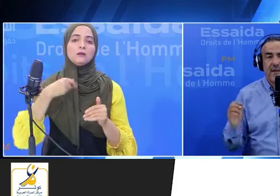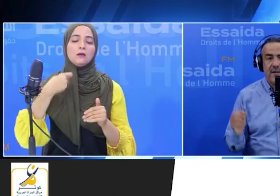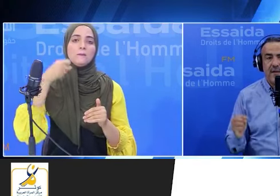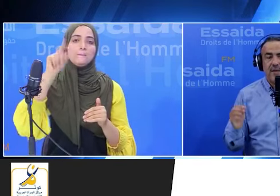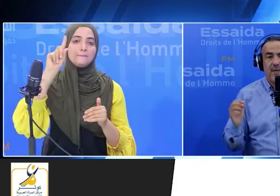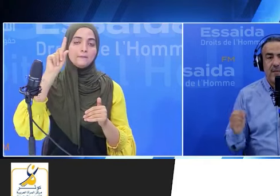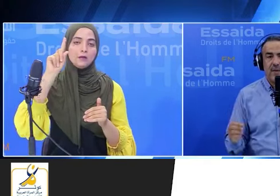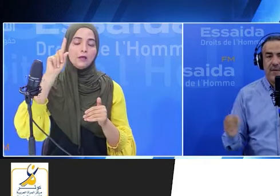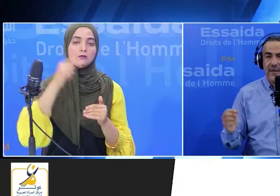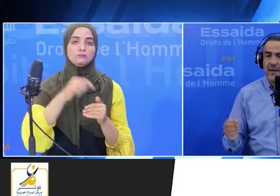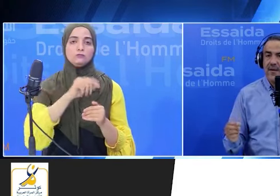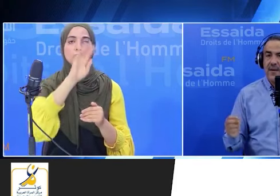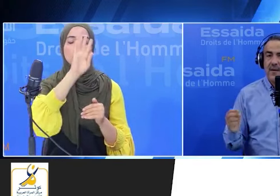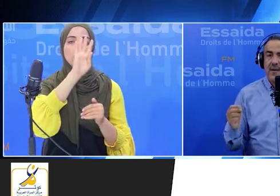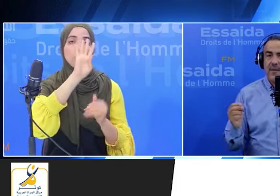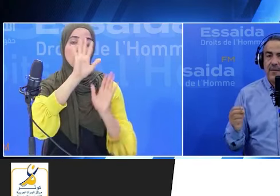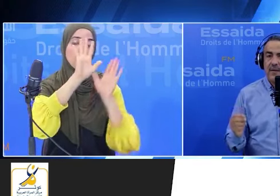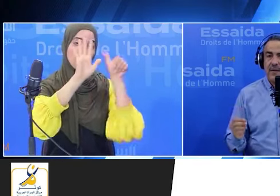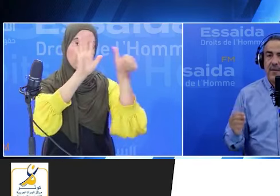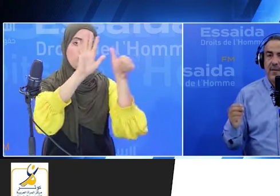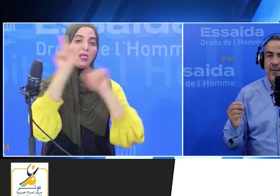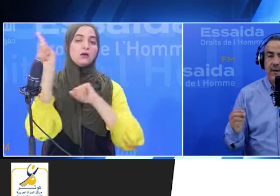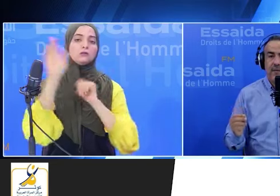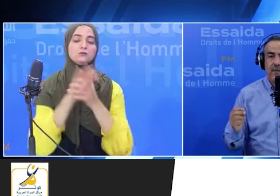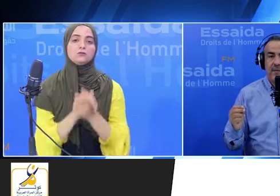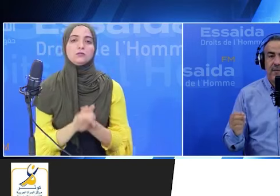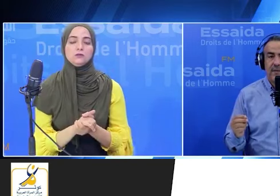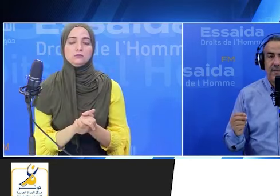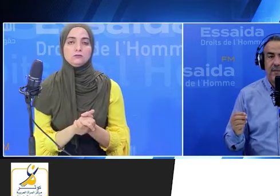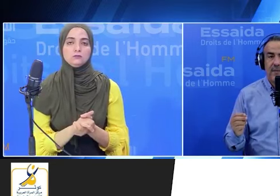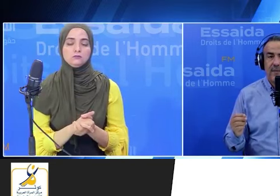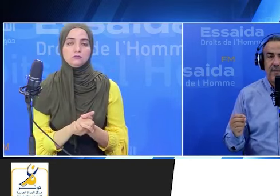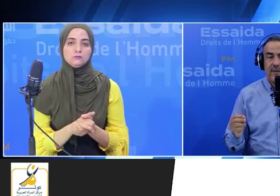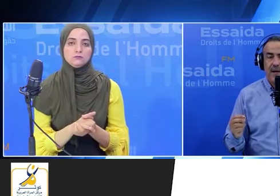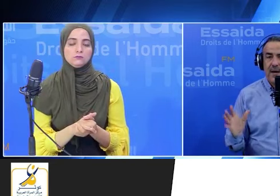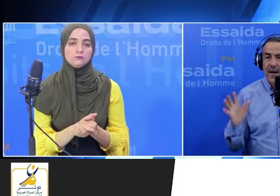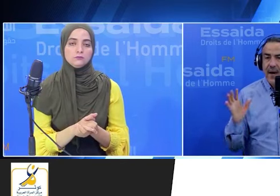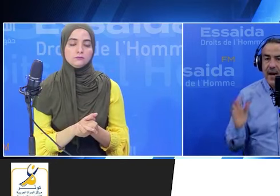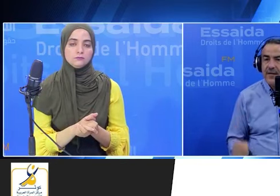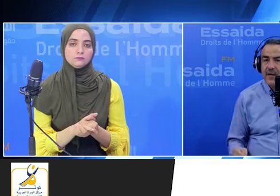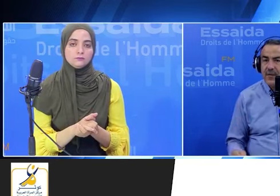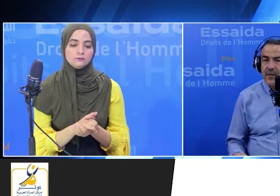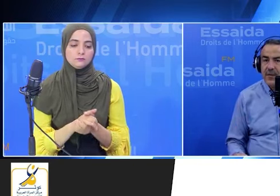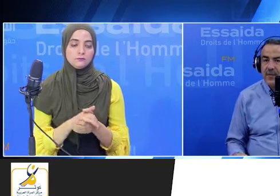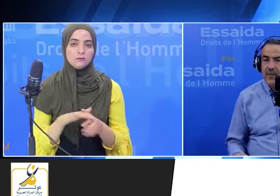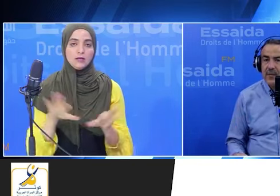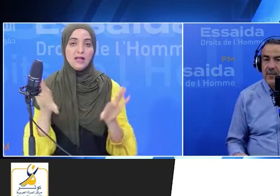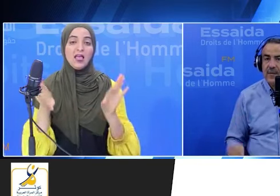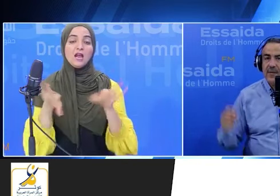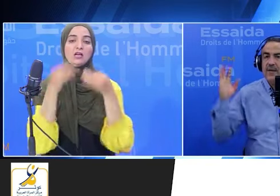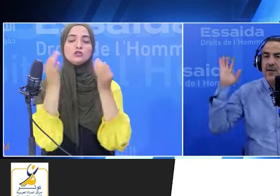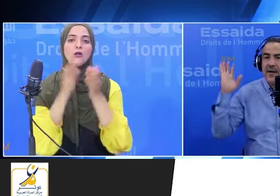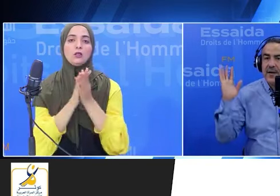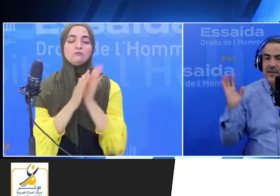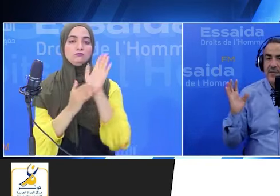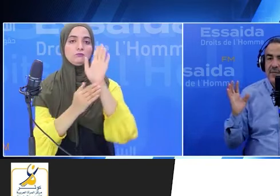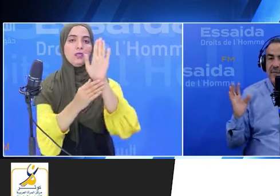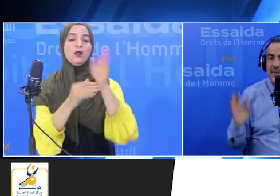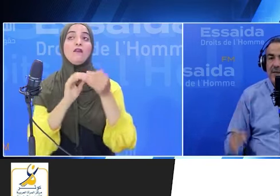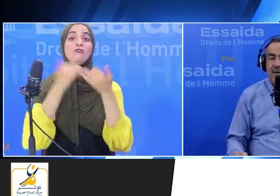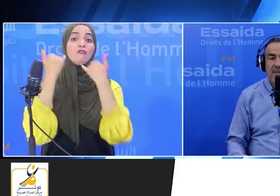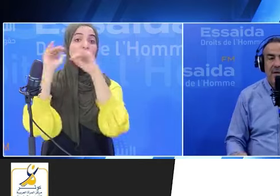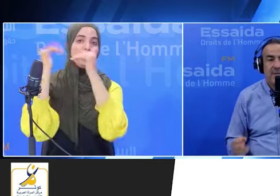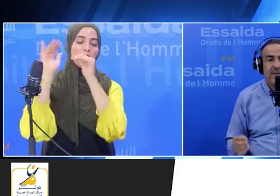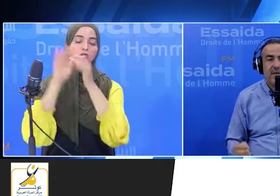عدد النواب اللي فيه مية وواحدة وستين عشرة منهو يمثل الخارج